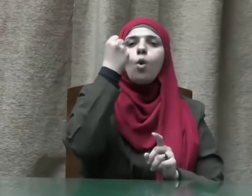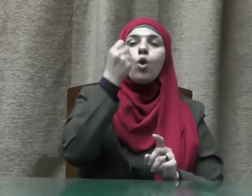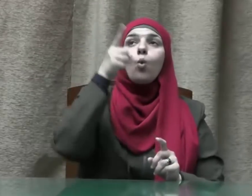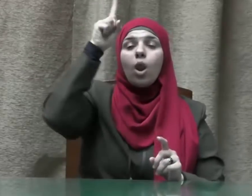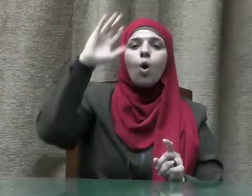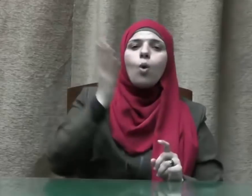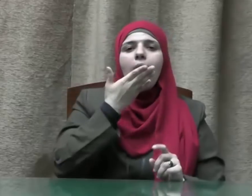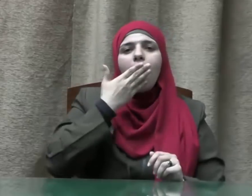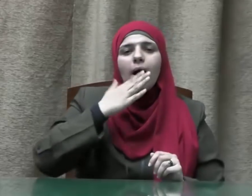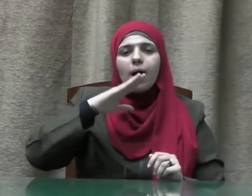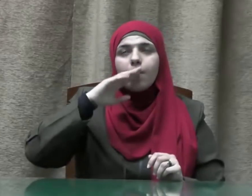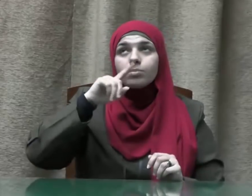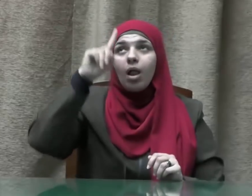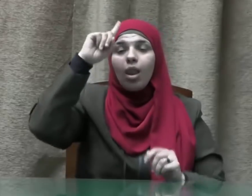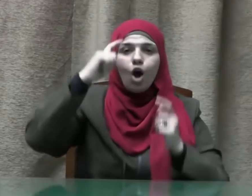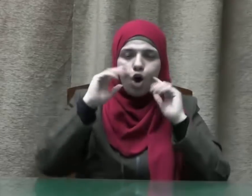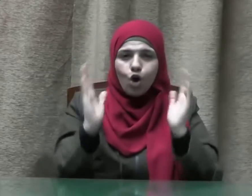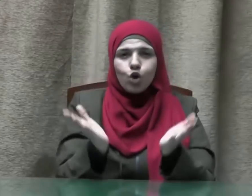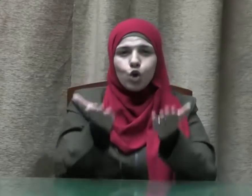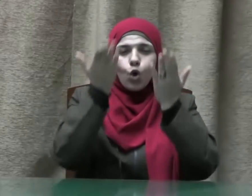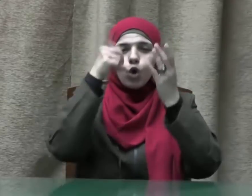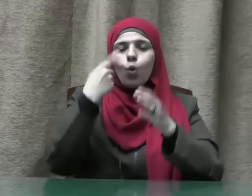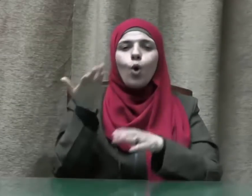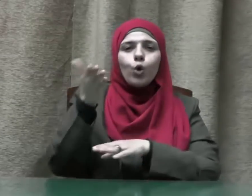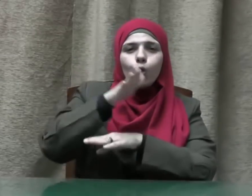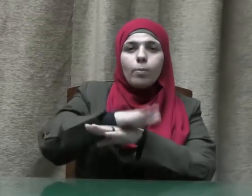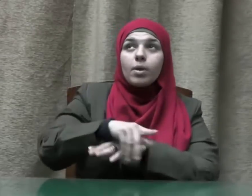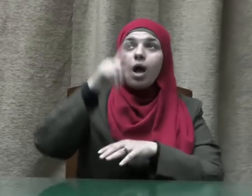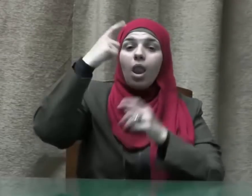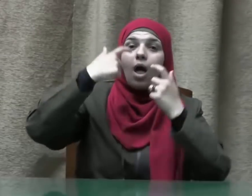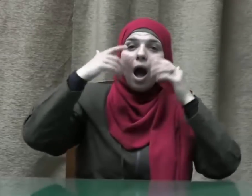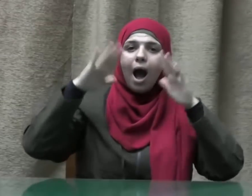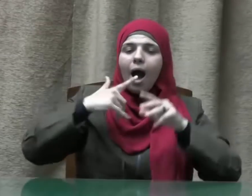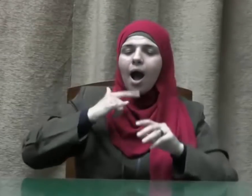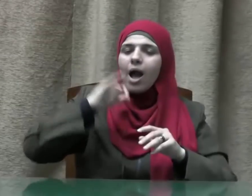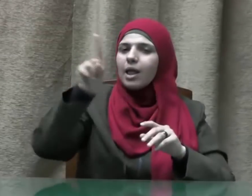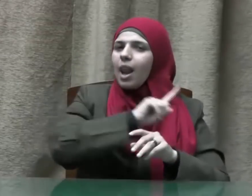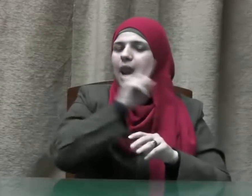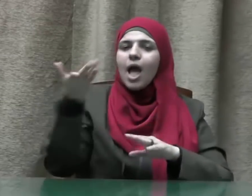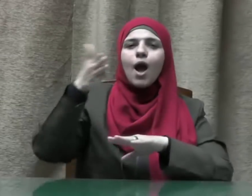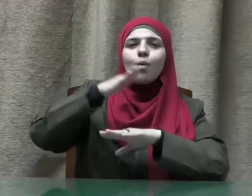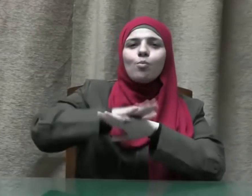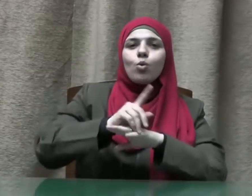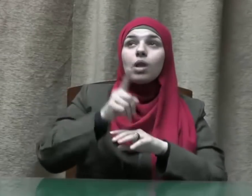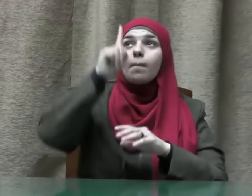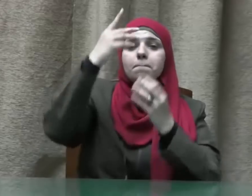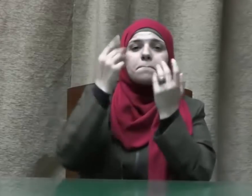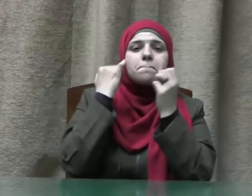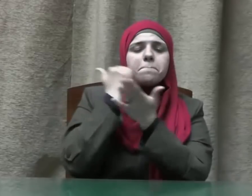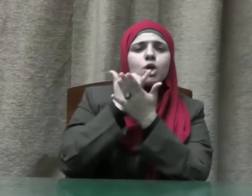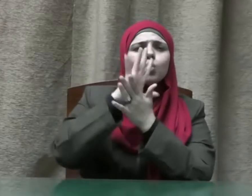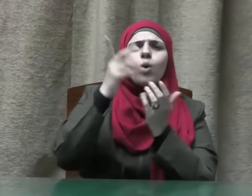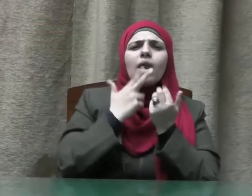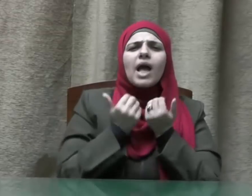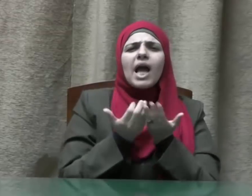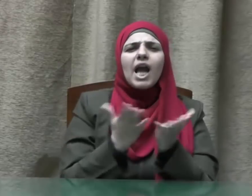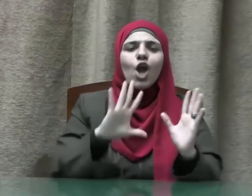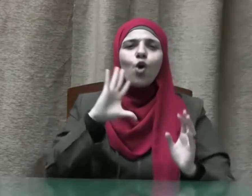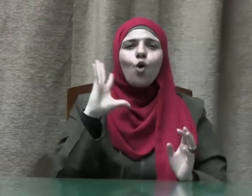يحي ويميت وهو حي لا يموت بيده الخير كله وهو على كل شيء